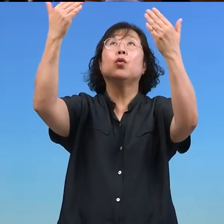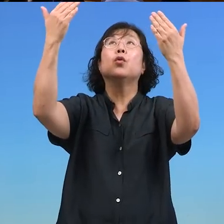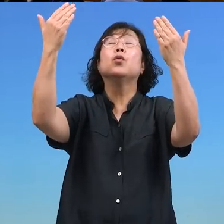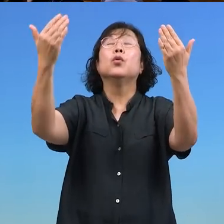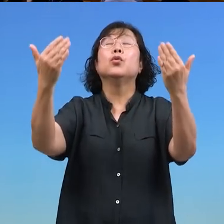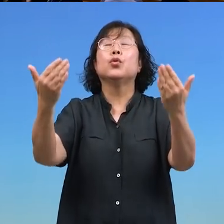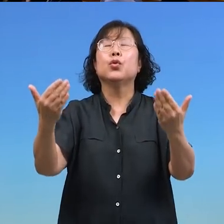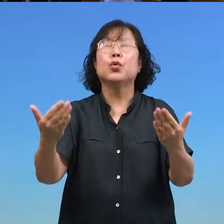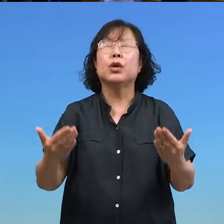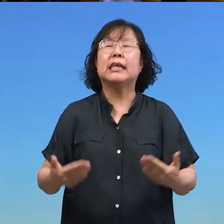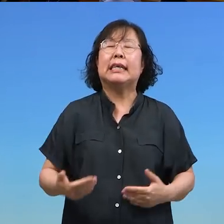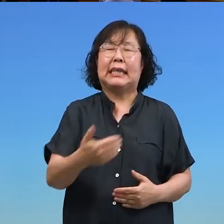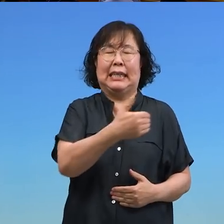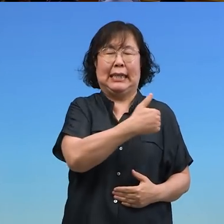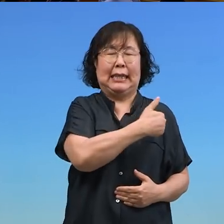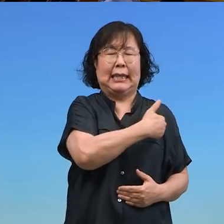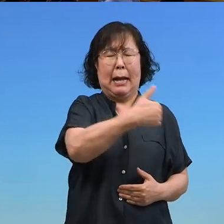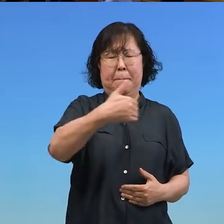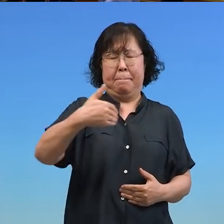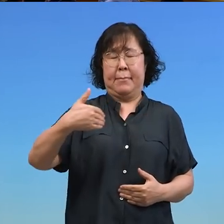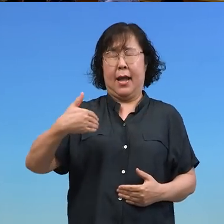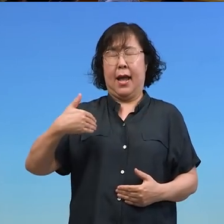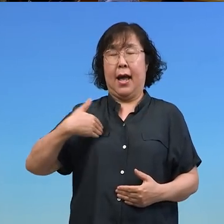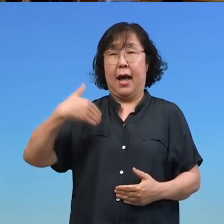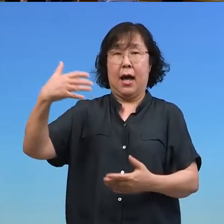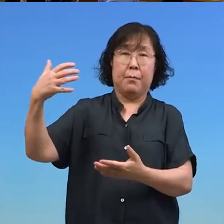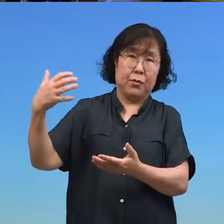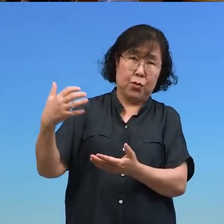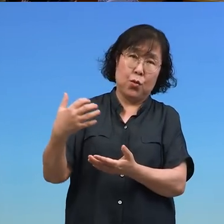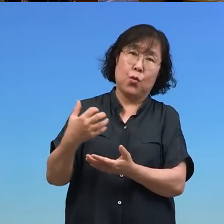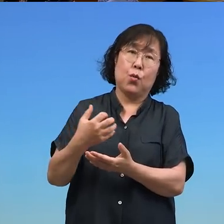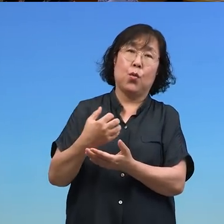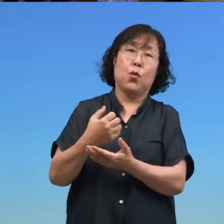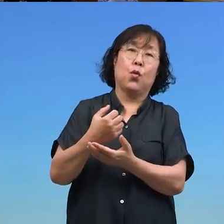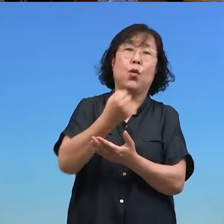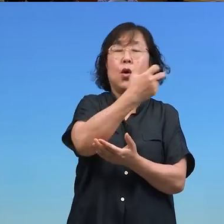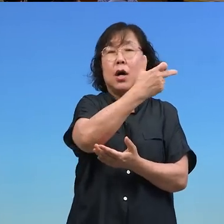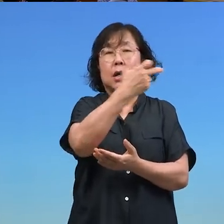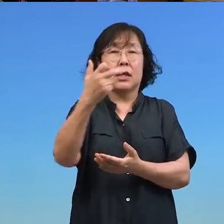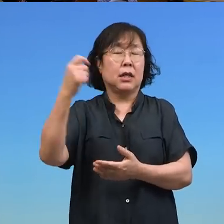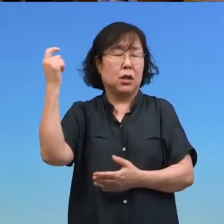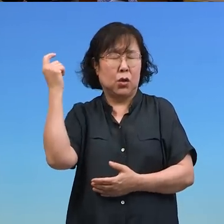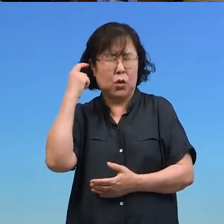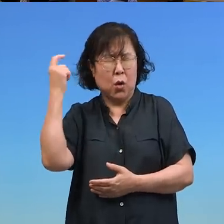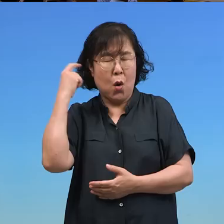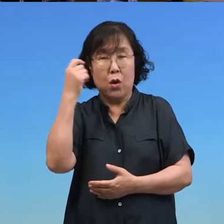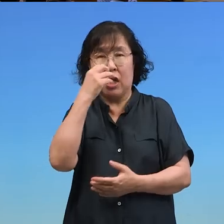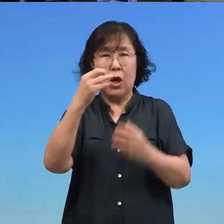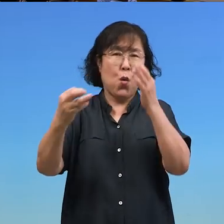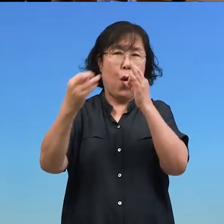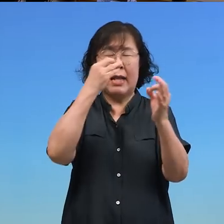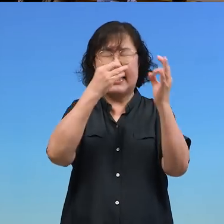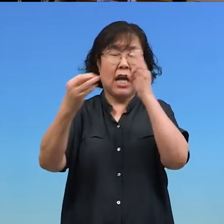주시는 담대함으로 어떻게 하라고요? 소원을 가지고 선포합니다 소원이